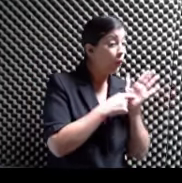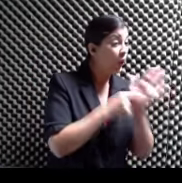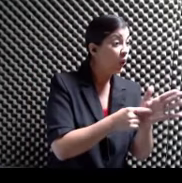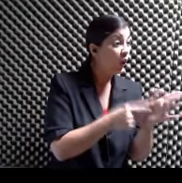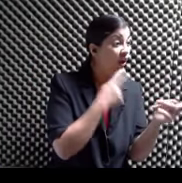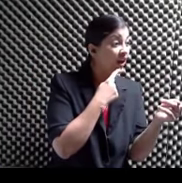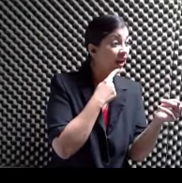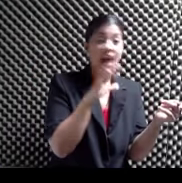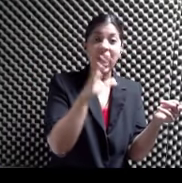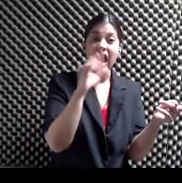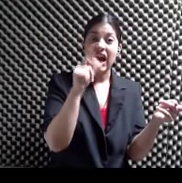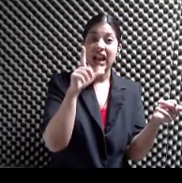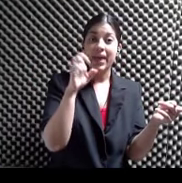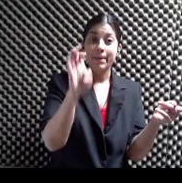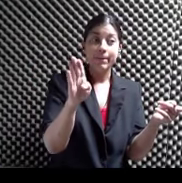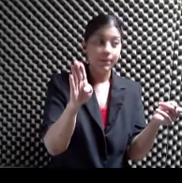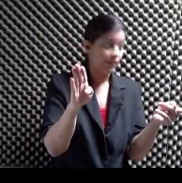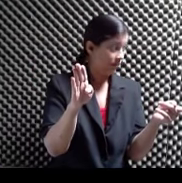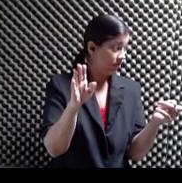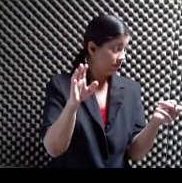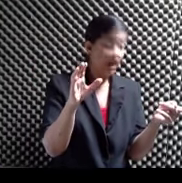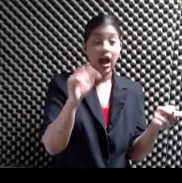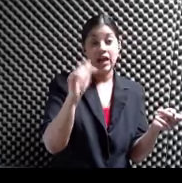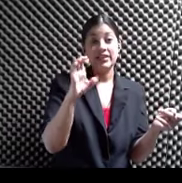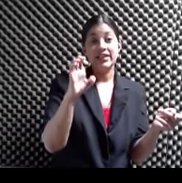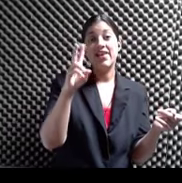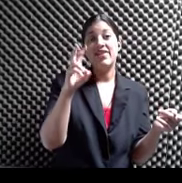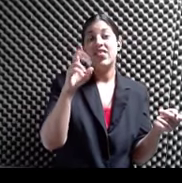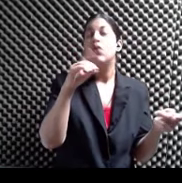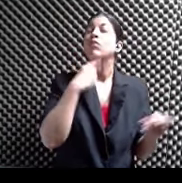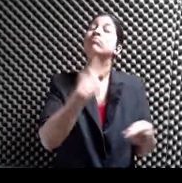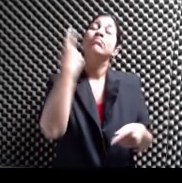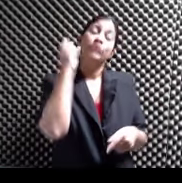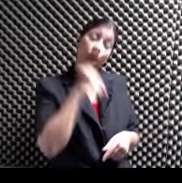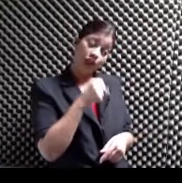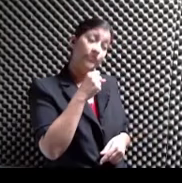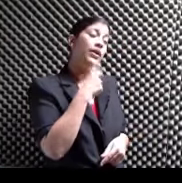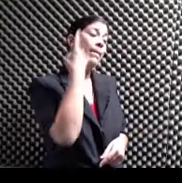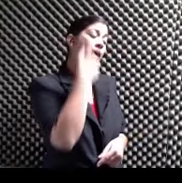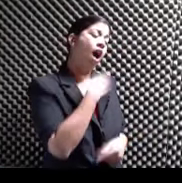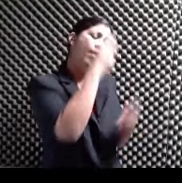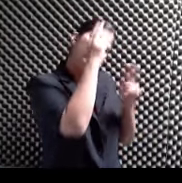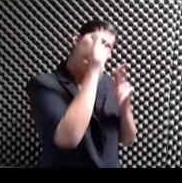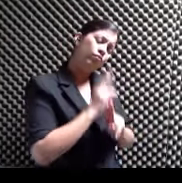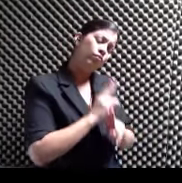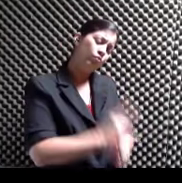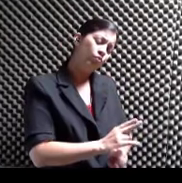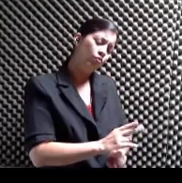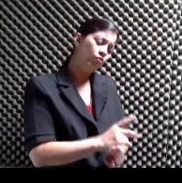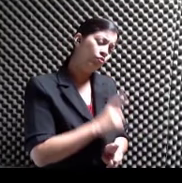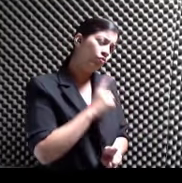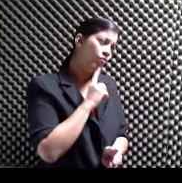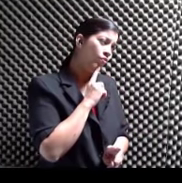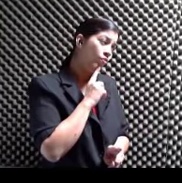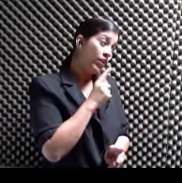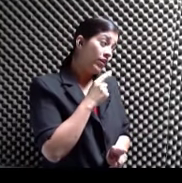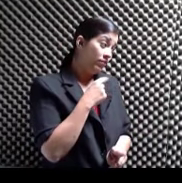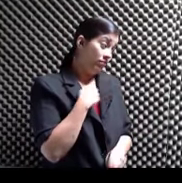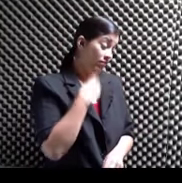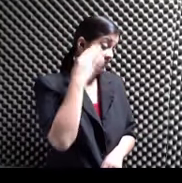Caleb Caleb Sí David Caleb Acevedo Un gran honor Verdad que De alguna manera Conocer la lectura De